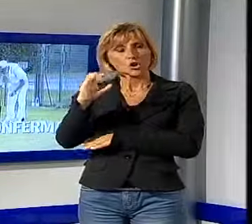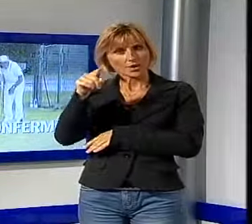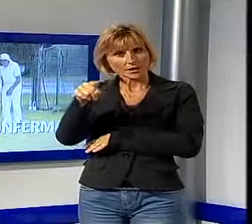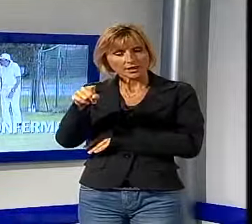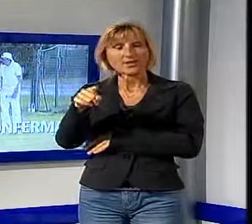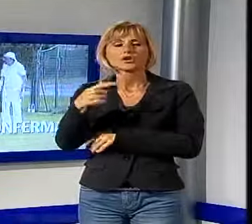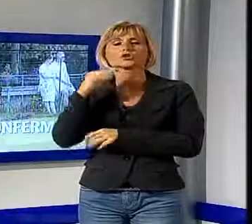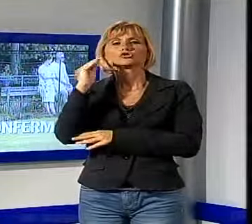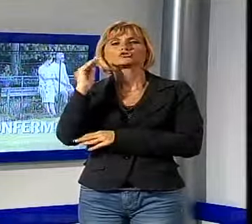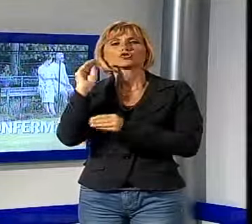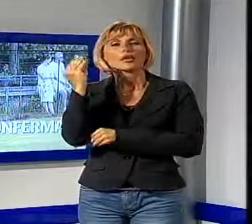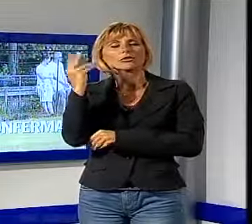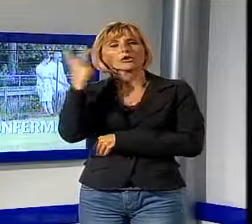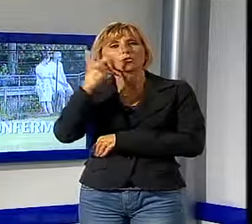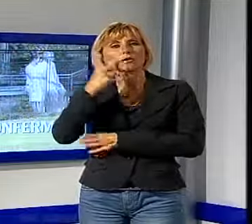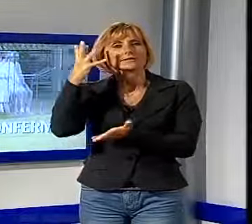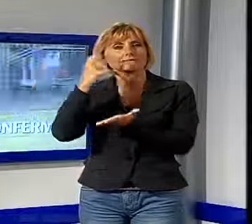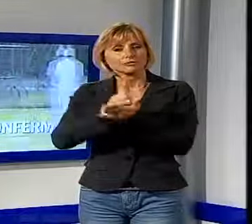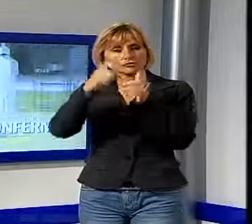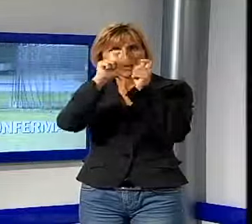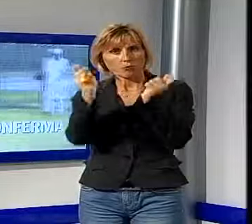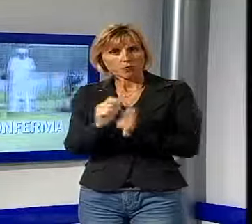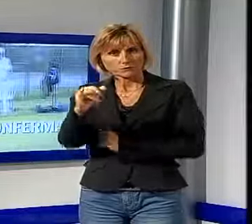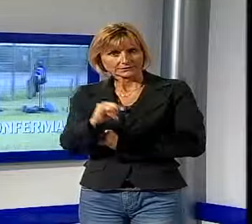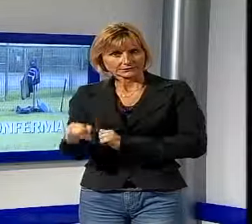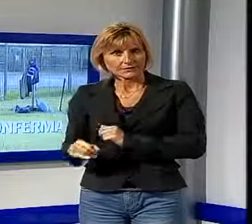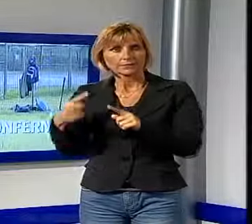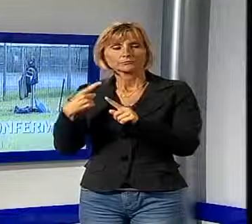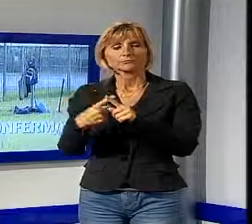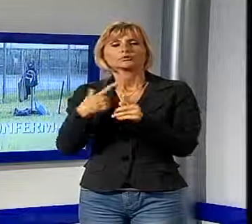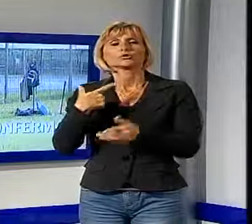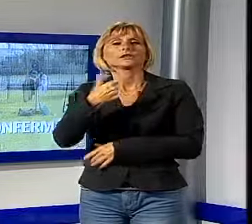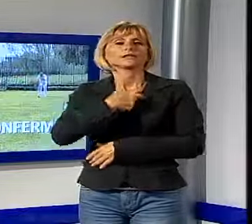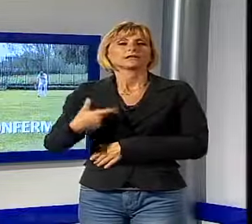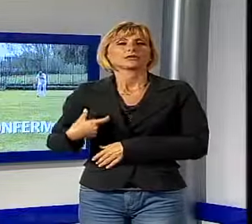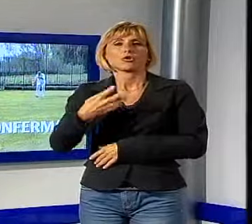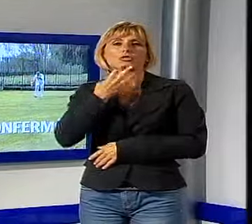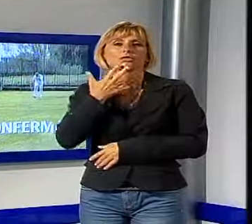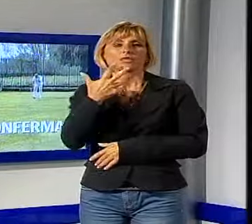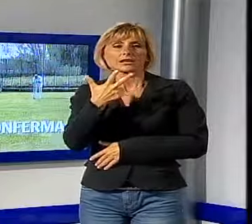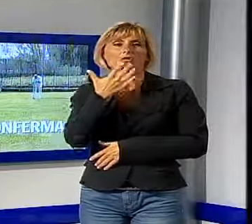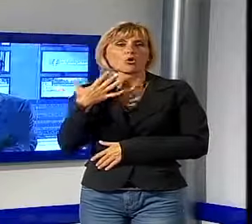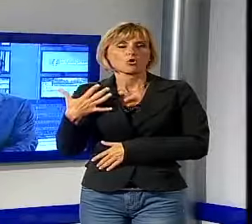il giocatore lucchese vince la Coppa del Cerchio disputata all'Acquedotto e vissa il titolo tricolore.